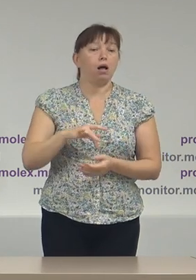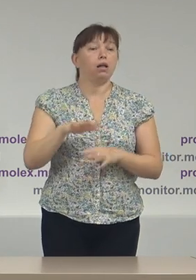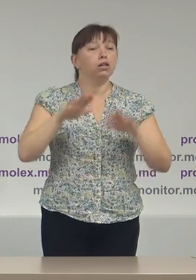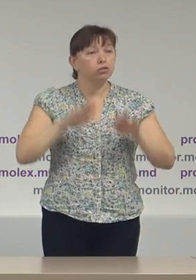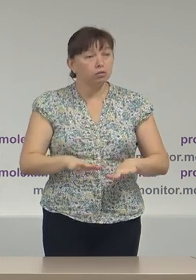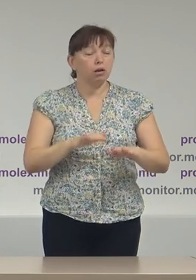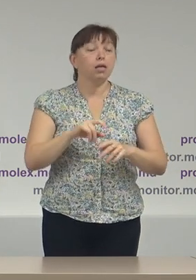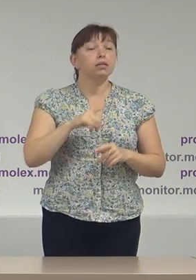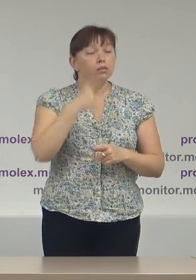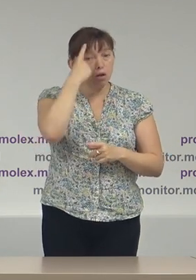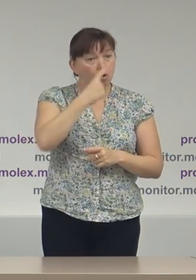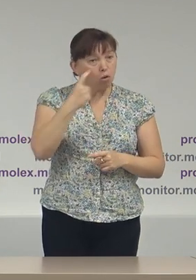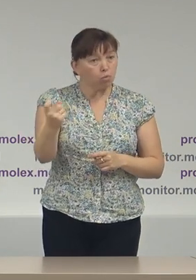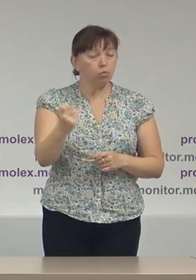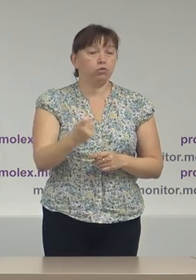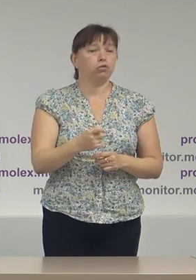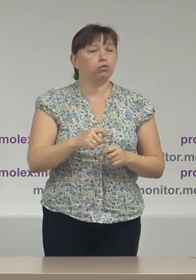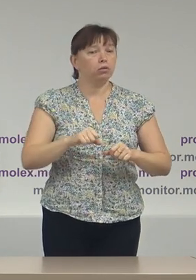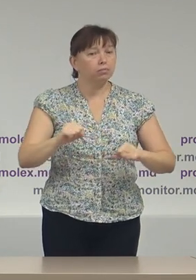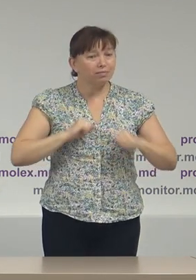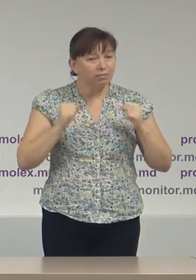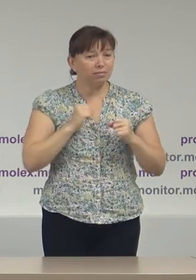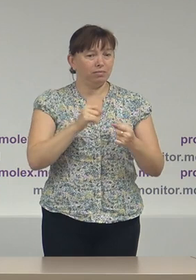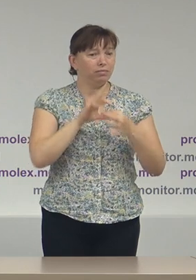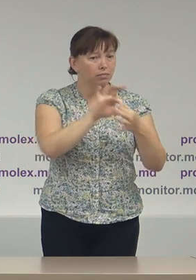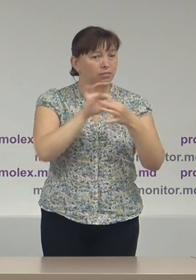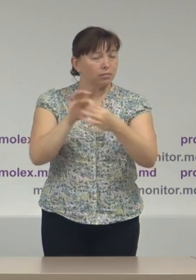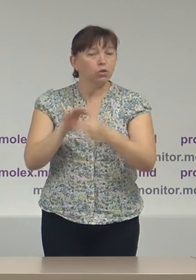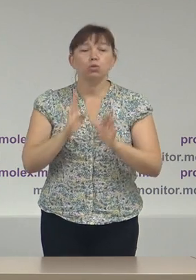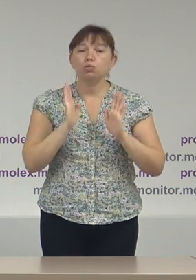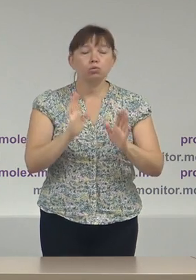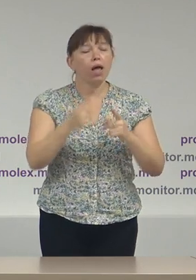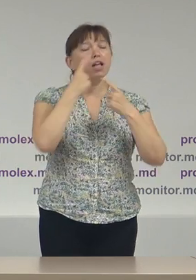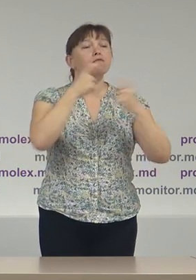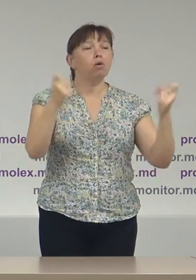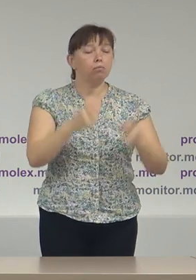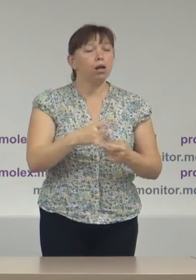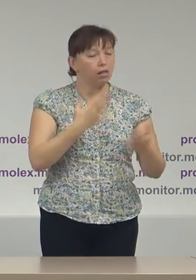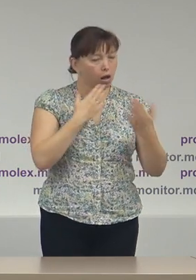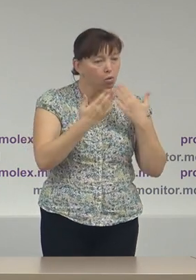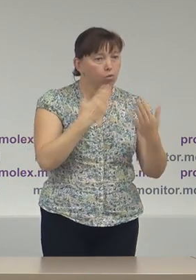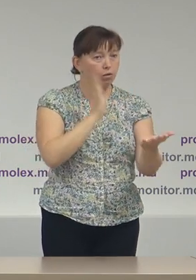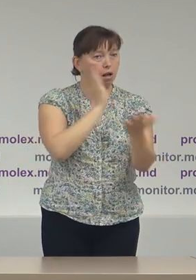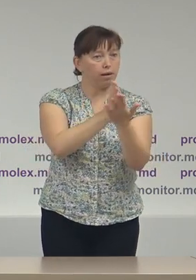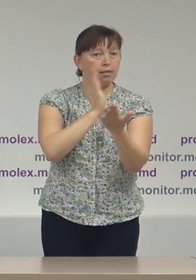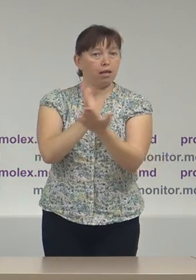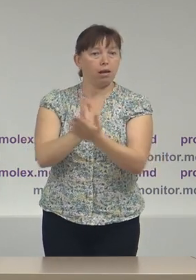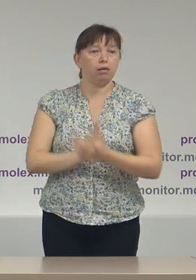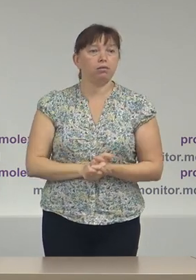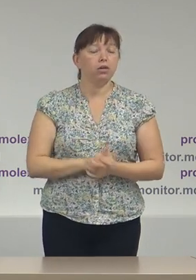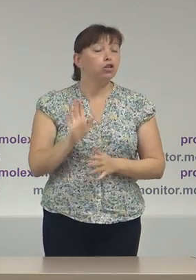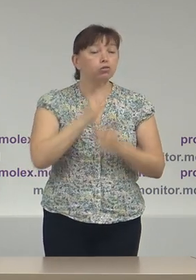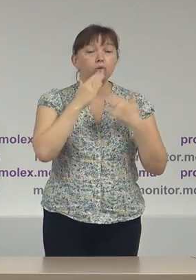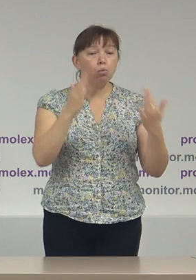locale să comunice să intensifice comunicarea și să nu fie doar informare dar comunicare și în